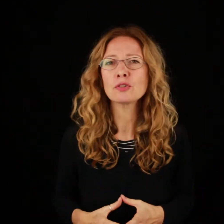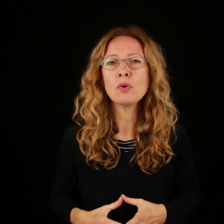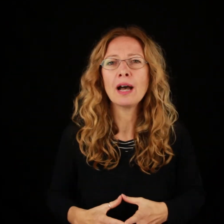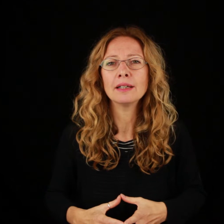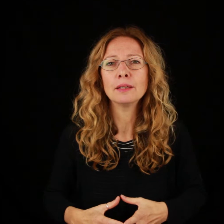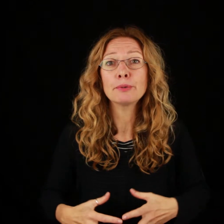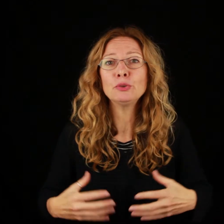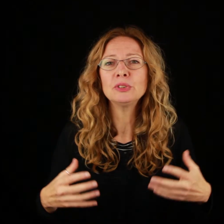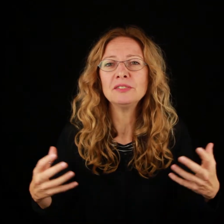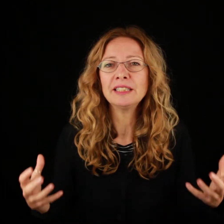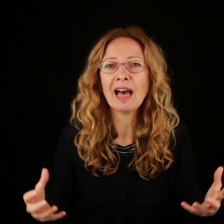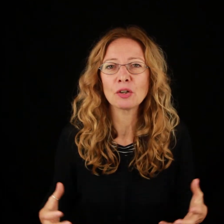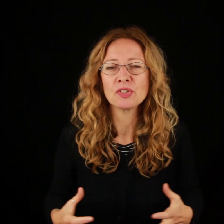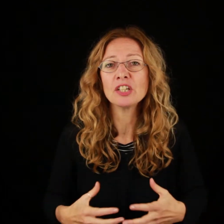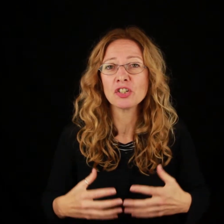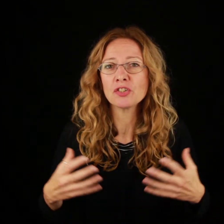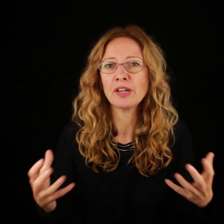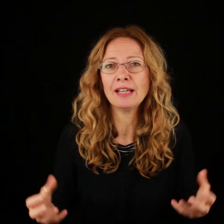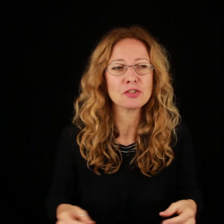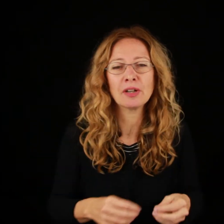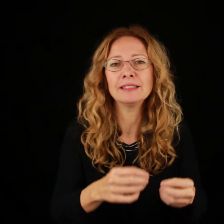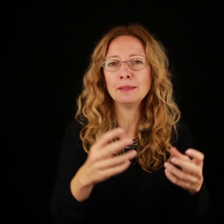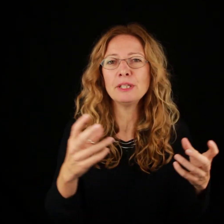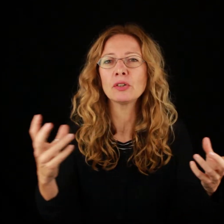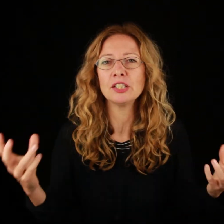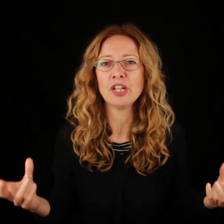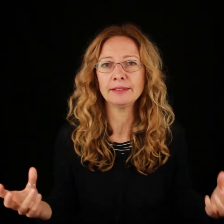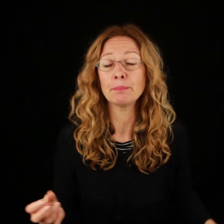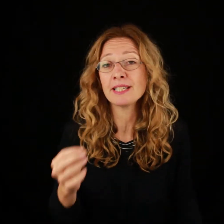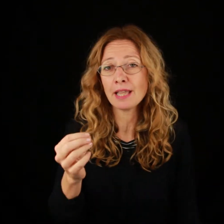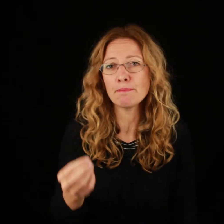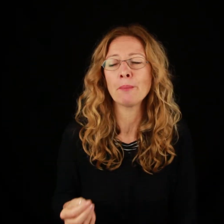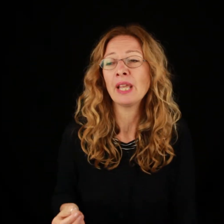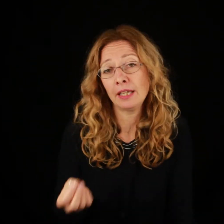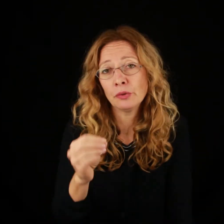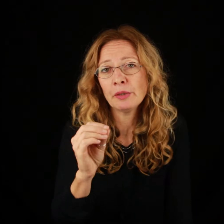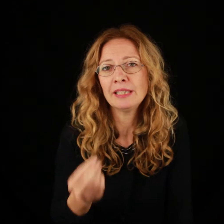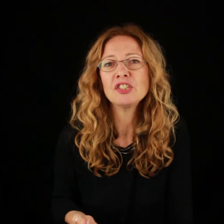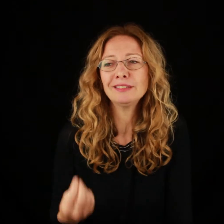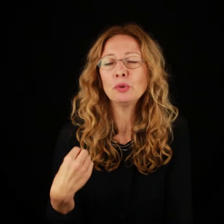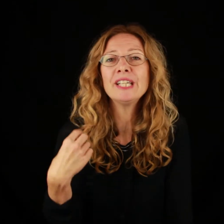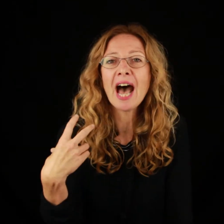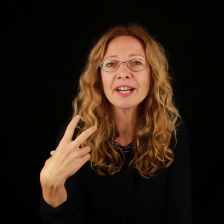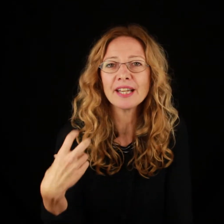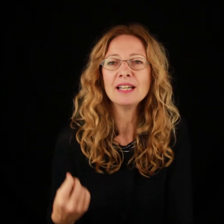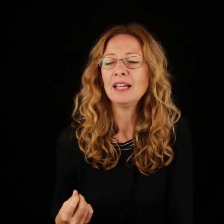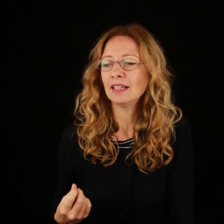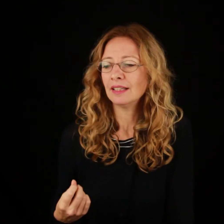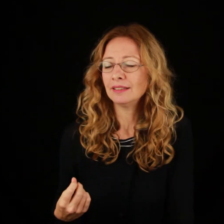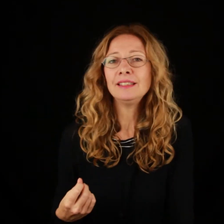sua produttività così eccezionale, ci sono anche delle piccole leggende, per esempio e non è una leggenda, lui narra di